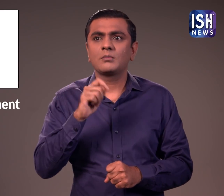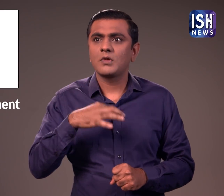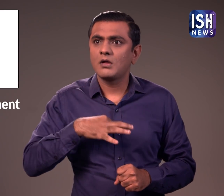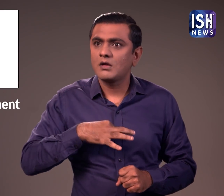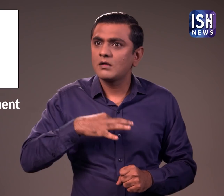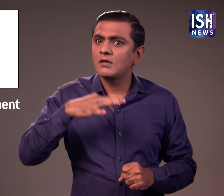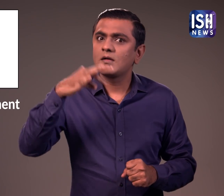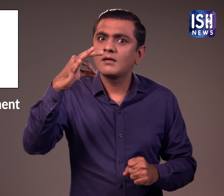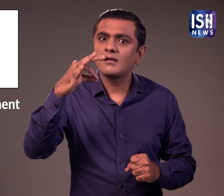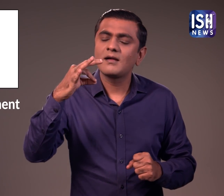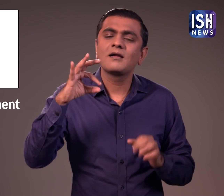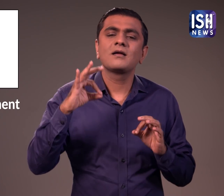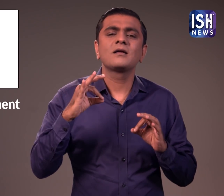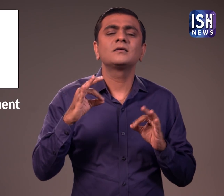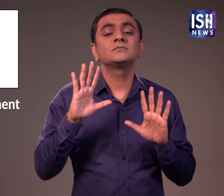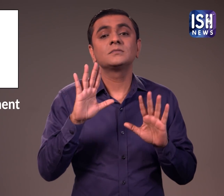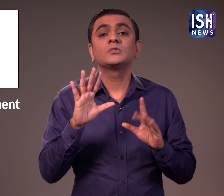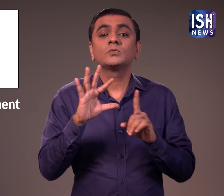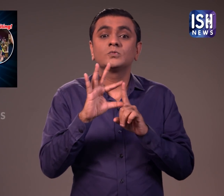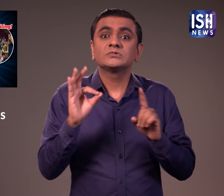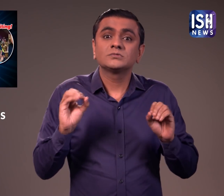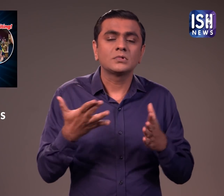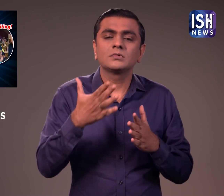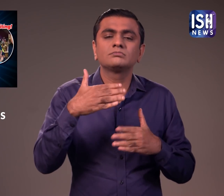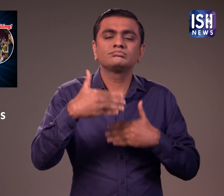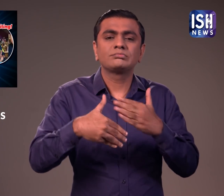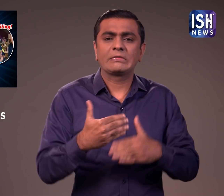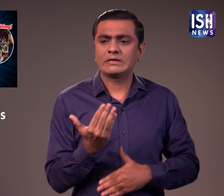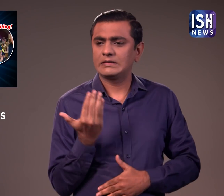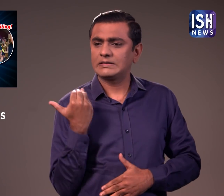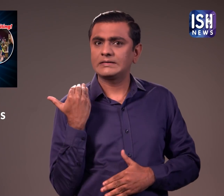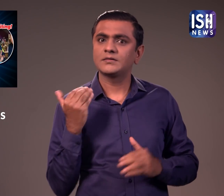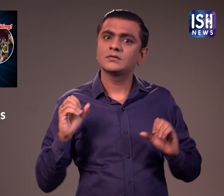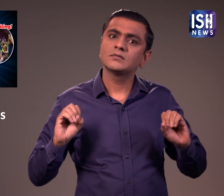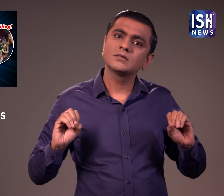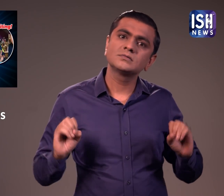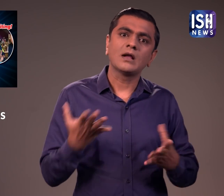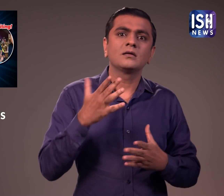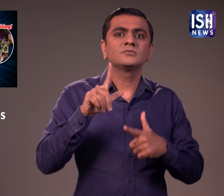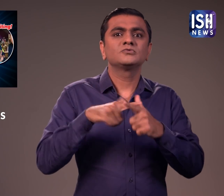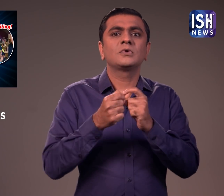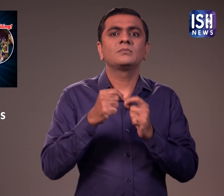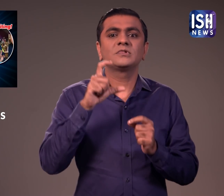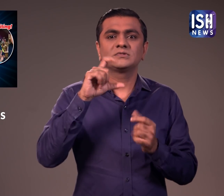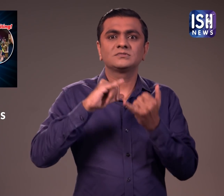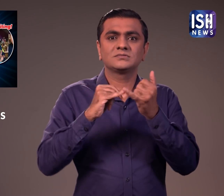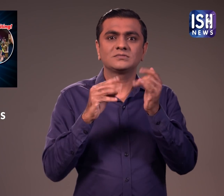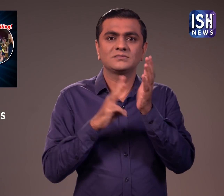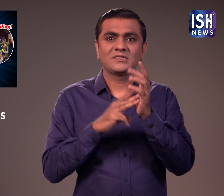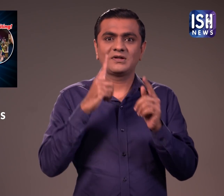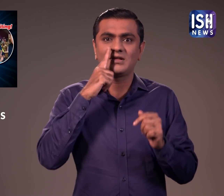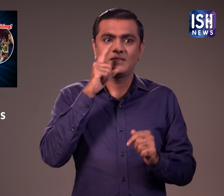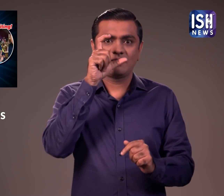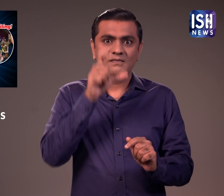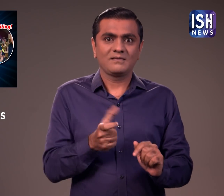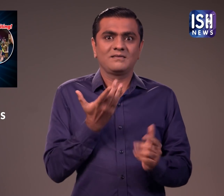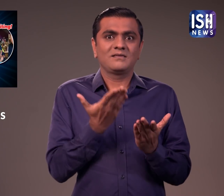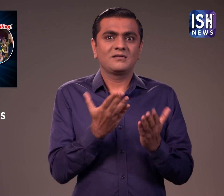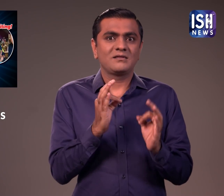वह उच्चाइट हुई उन्होंने अब कार्यभार संभाल लिया है और कहा है कि वह इस पद से